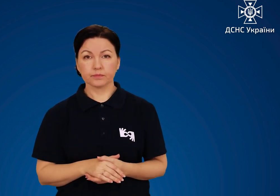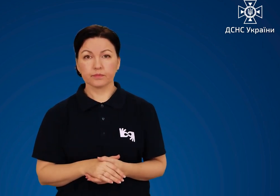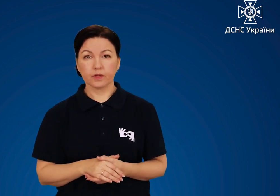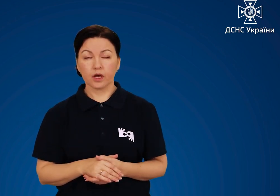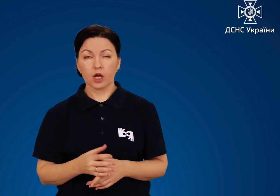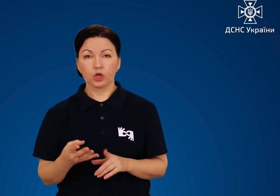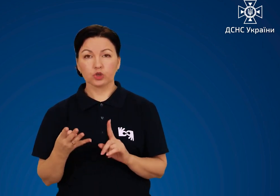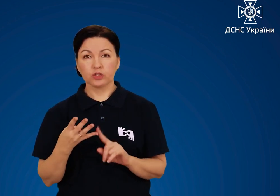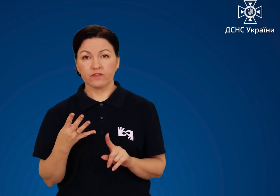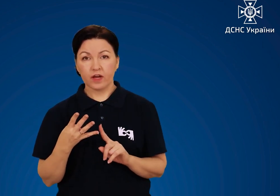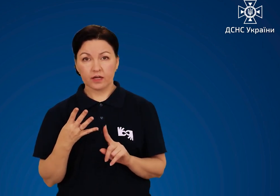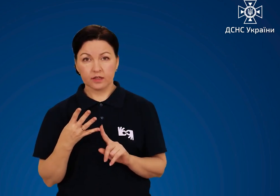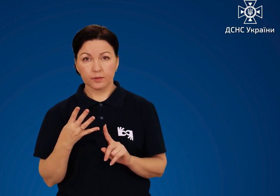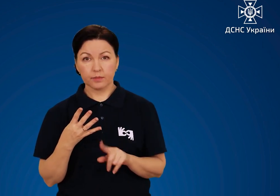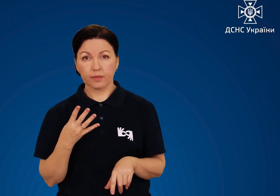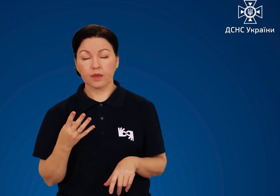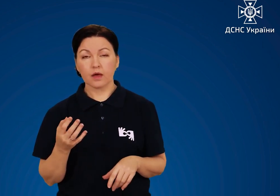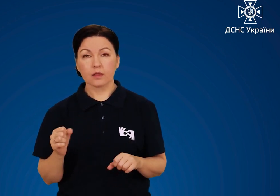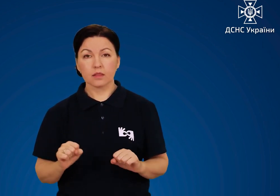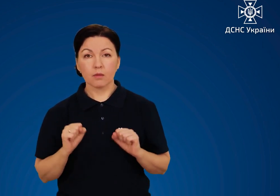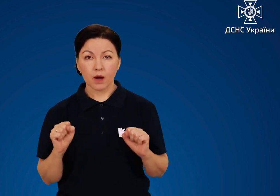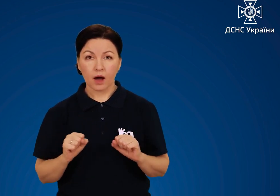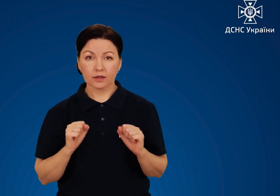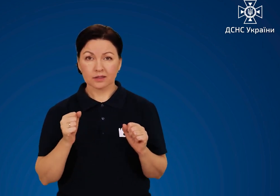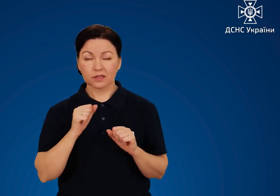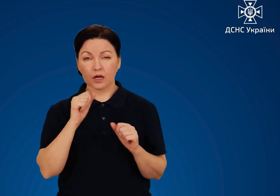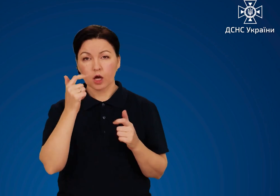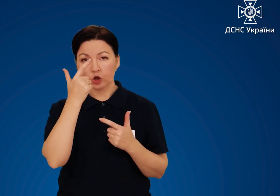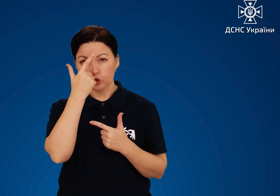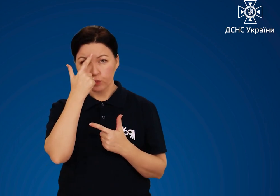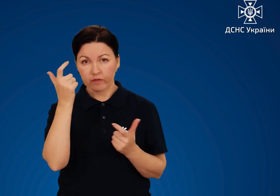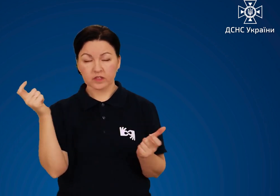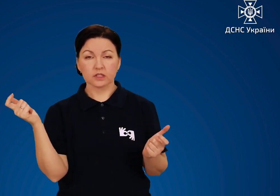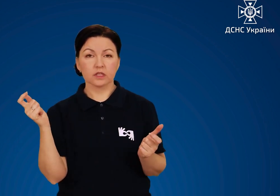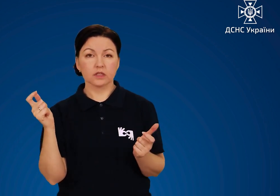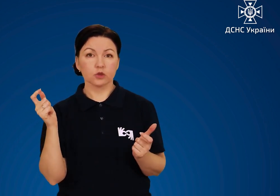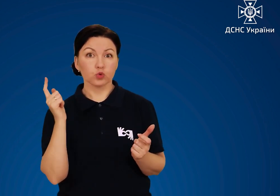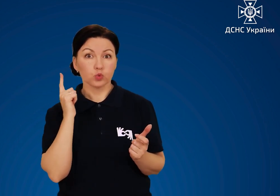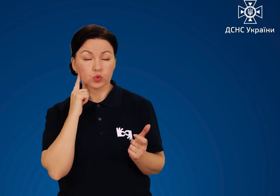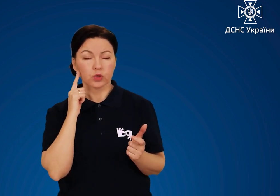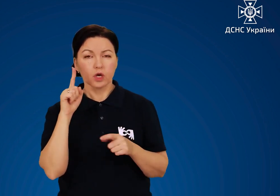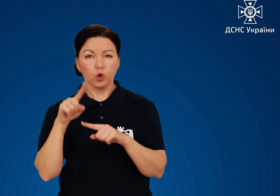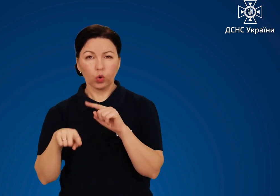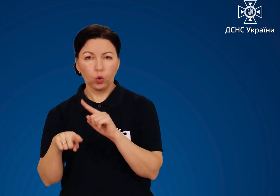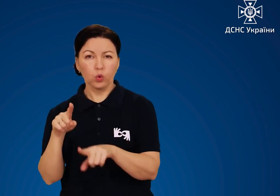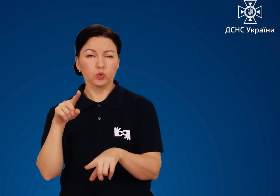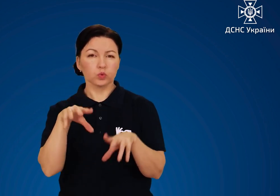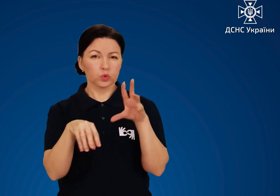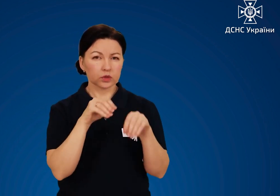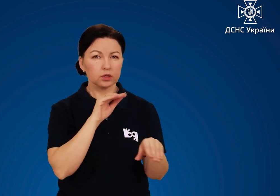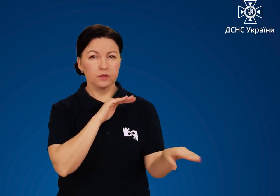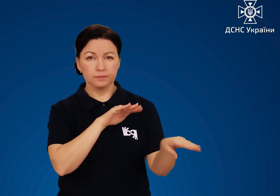Четверте. Намагайтеся сповістити про почуте рідних, сусідів,